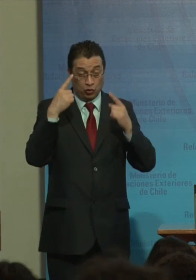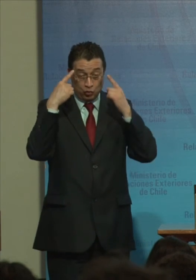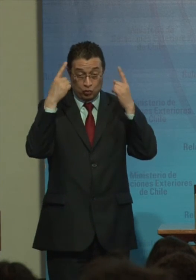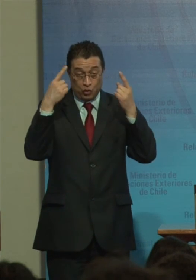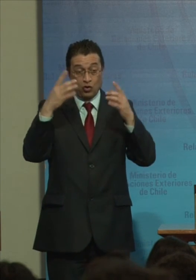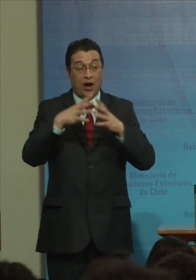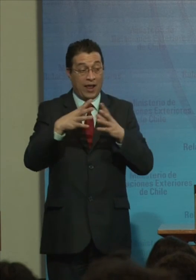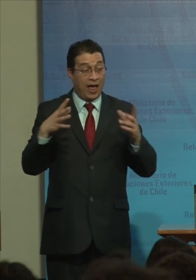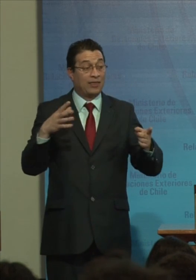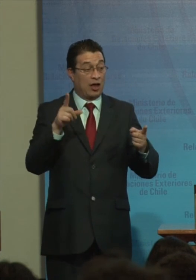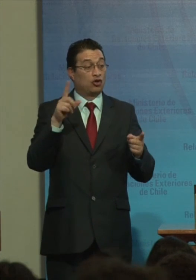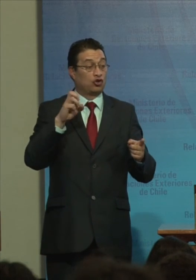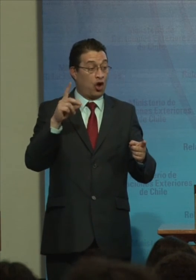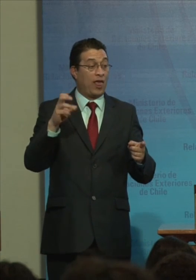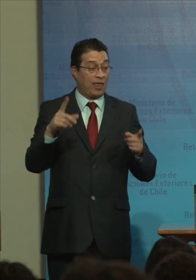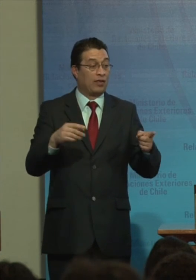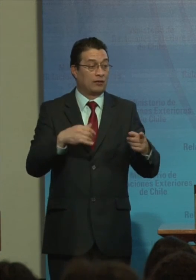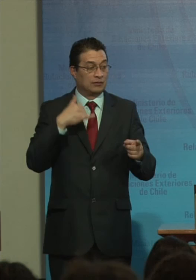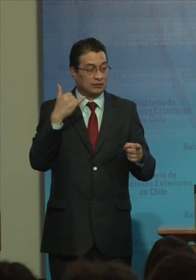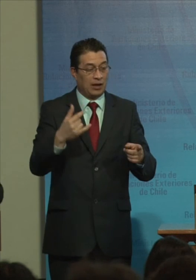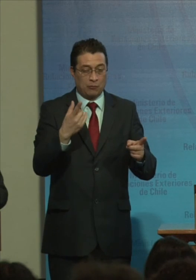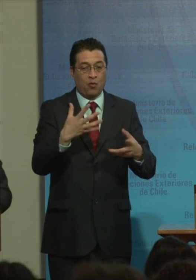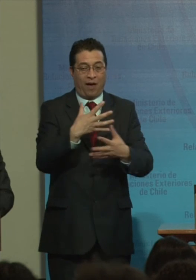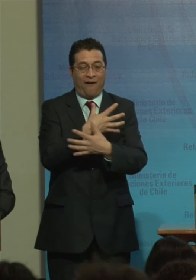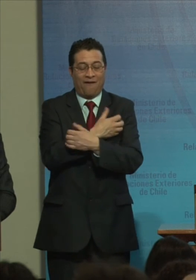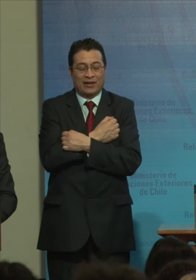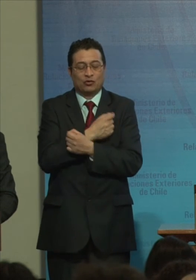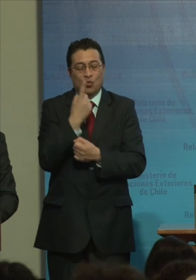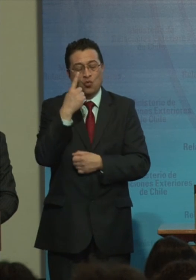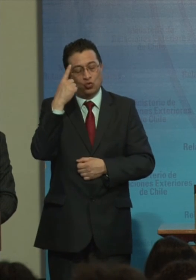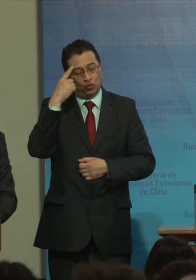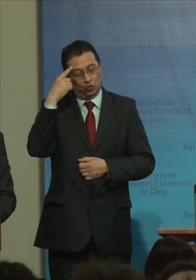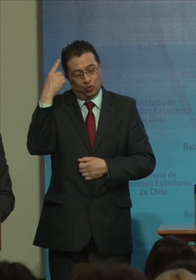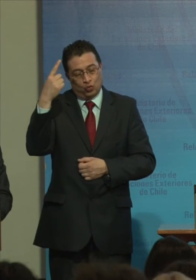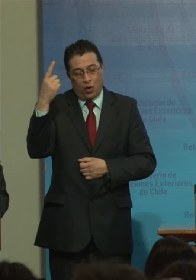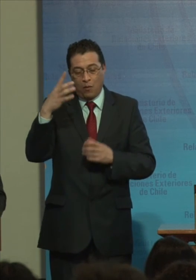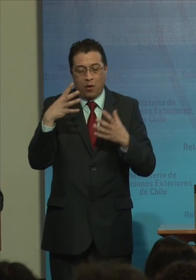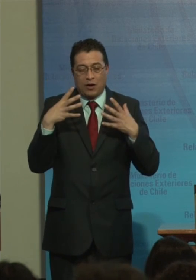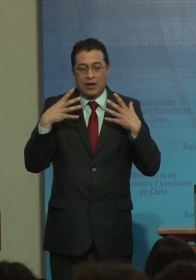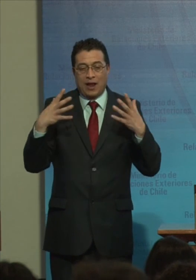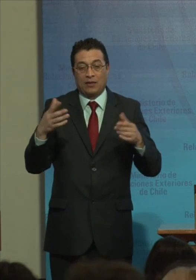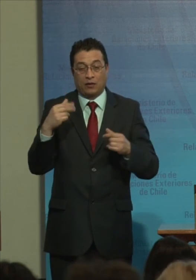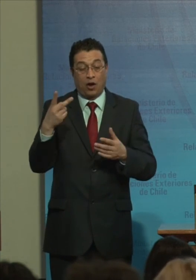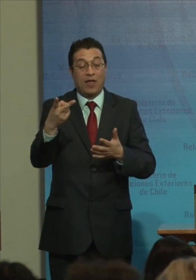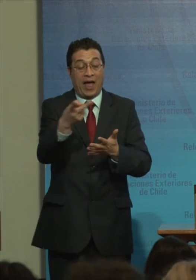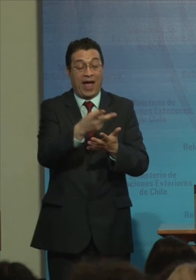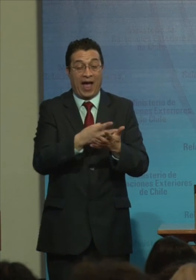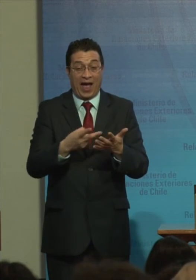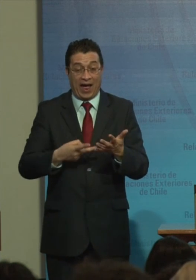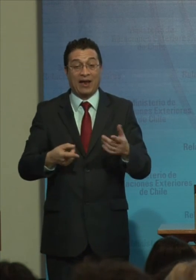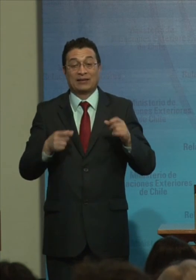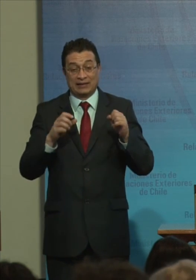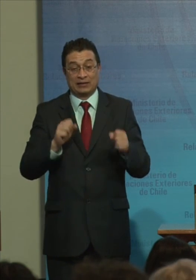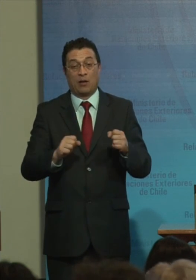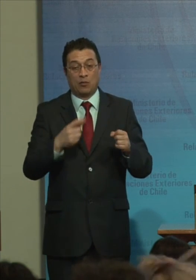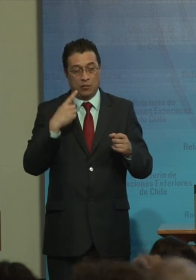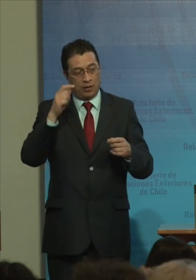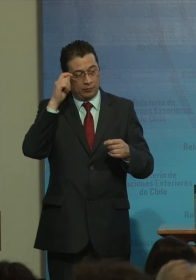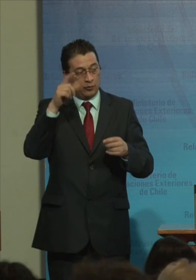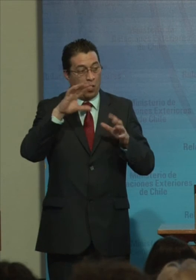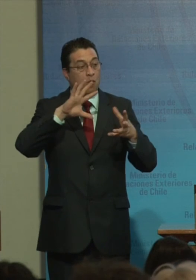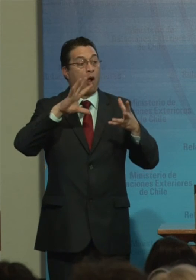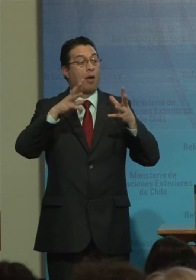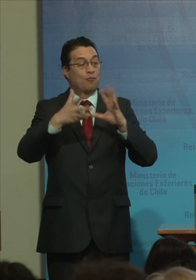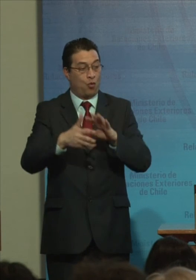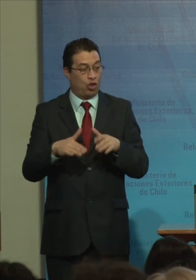Grandes María Soledad Siempre ha pensado Un sueño muy grande Con relación A que los artistas De la región Puedan hacer Algo para